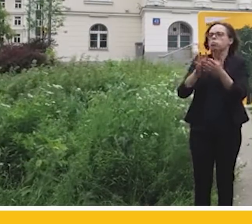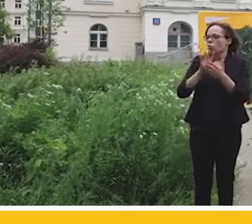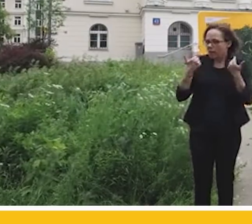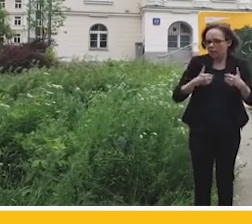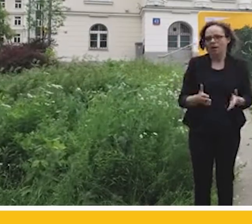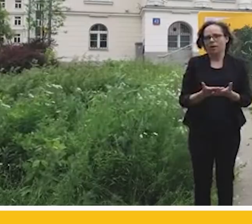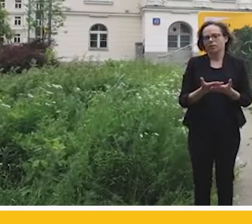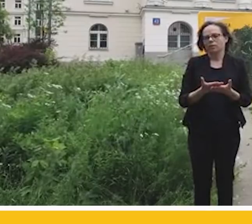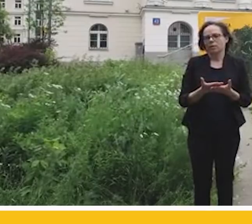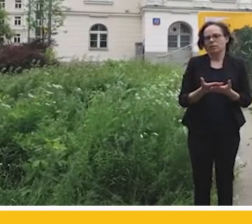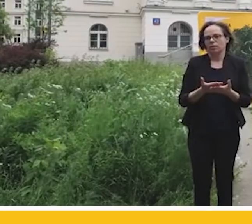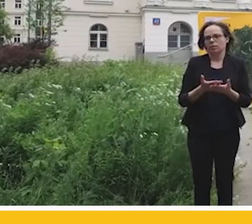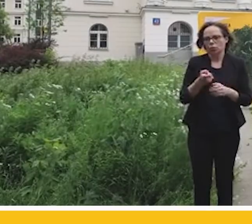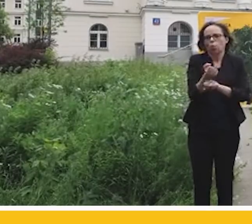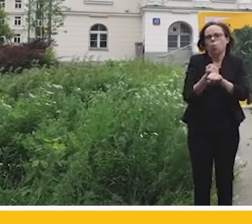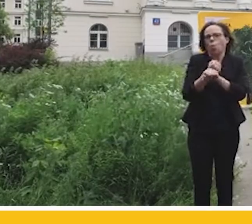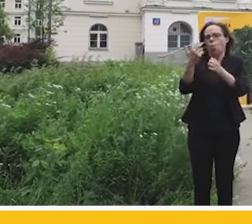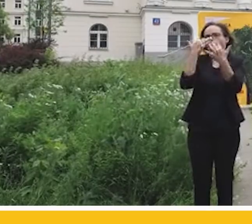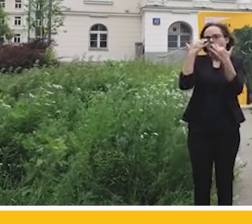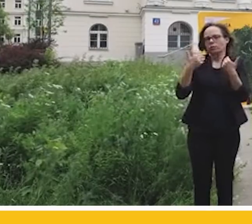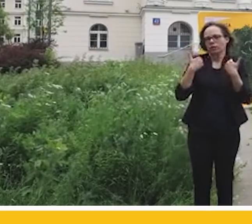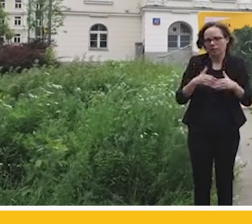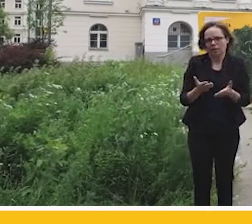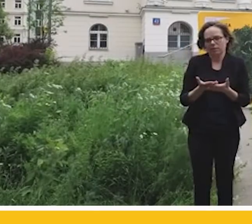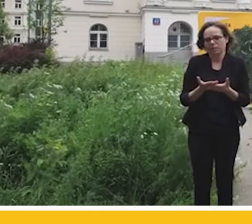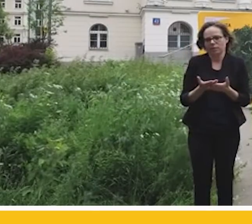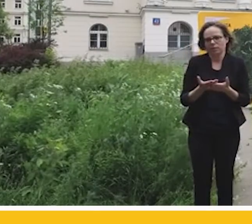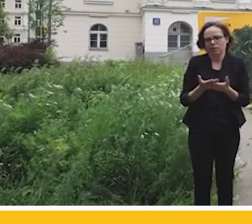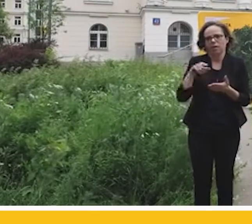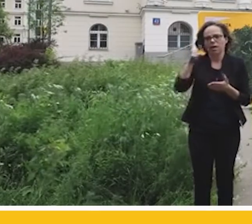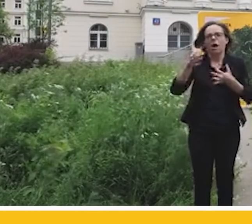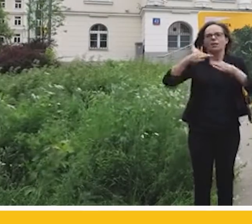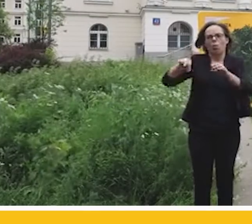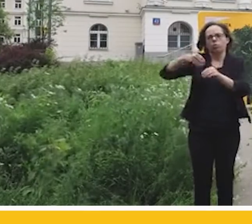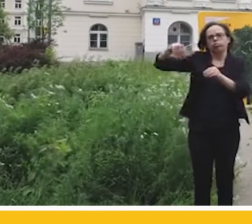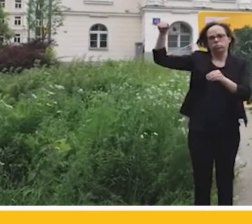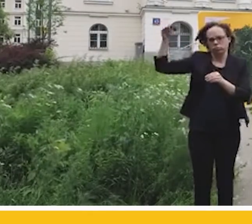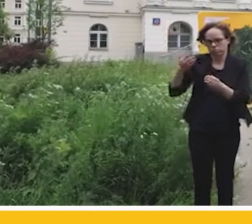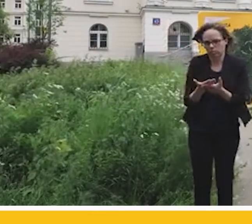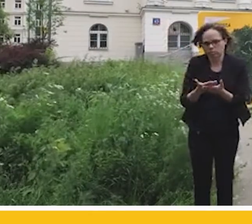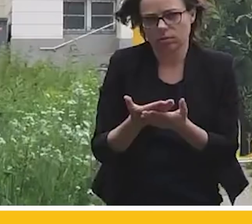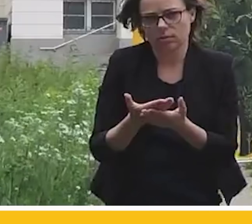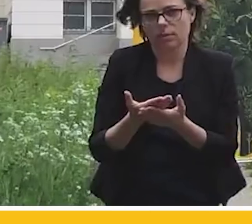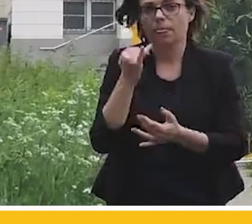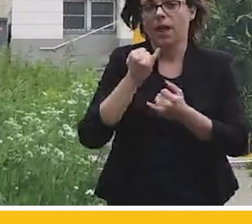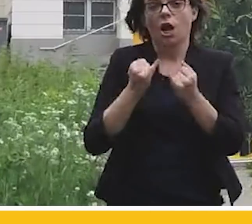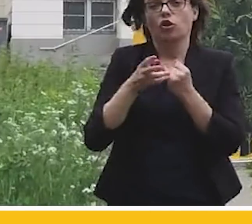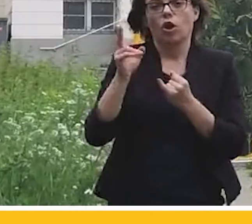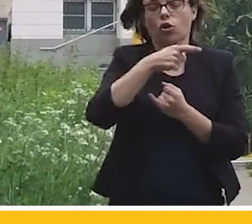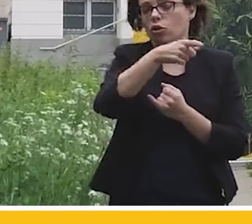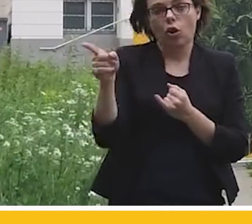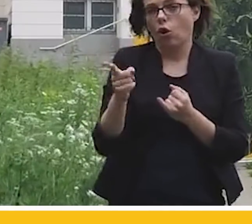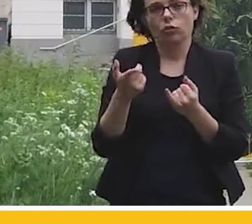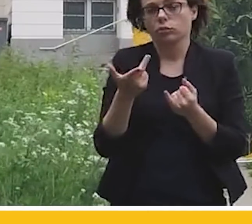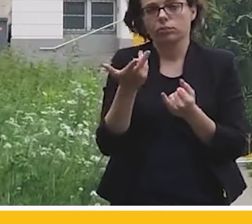która wypada, emitowana jest z rur wydechowych samochodów. Ja powołam, jak powiedziałem,